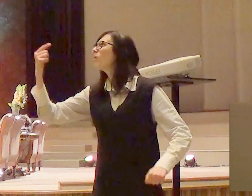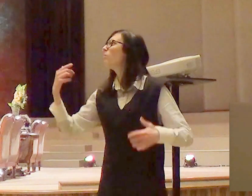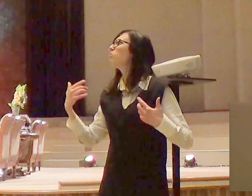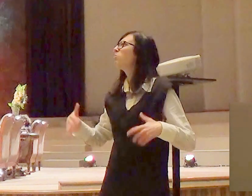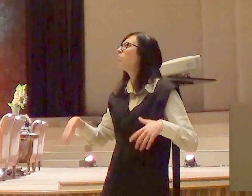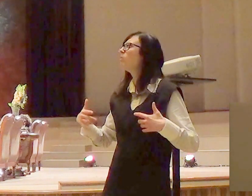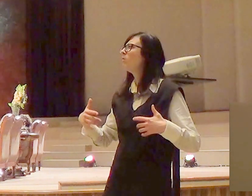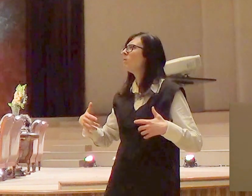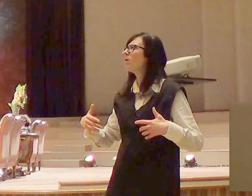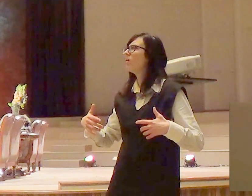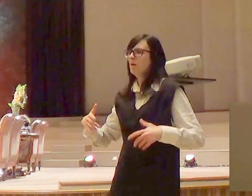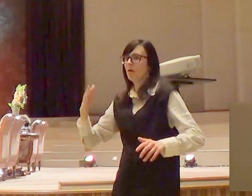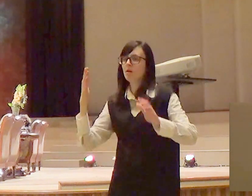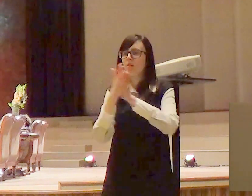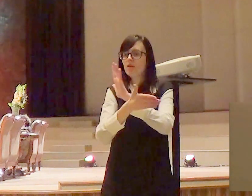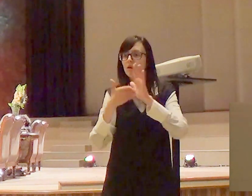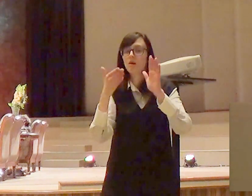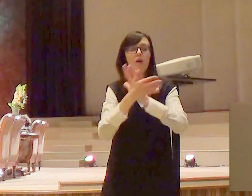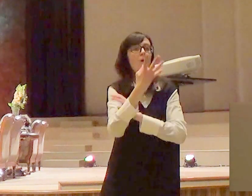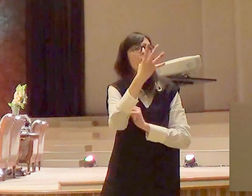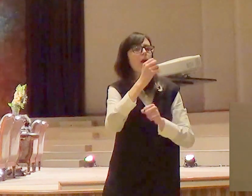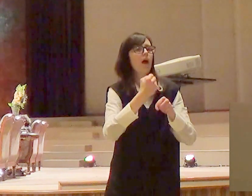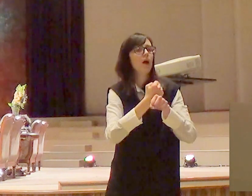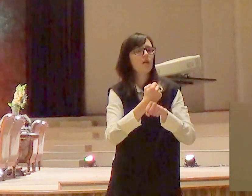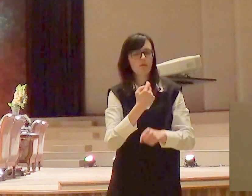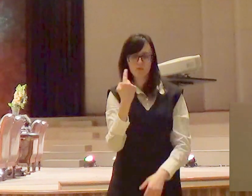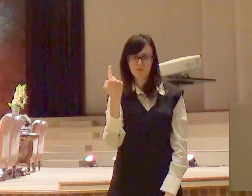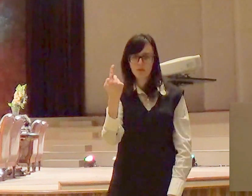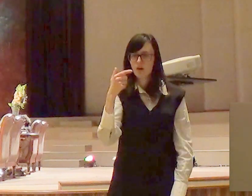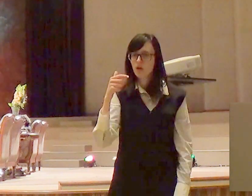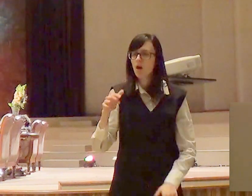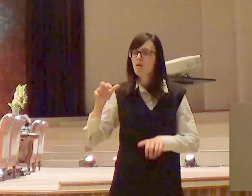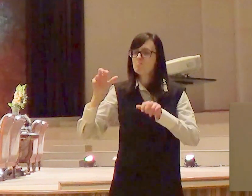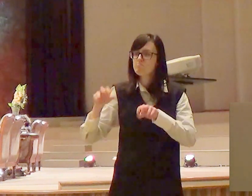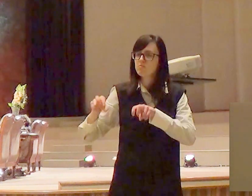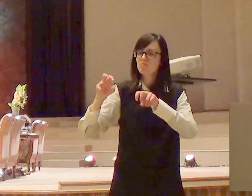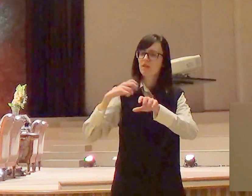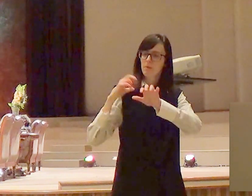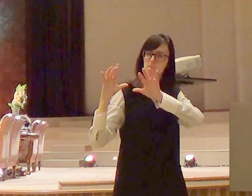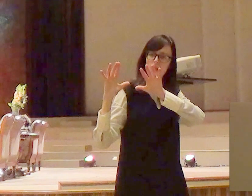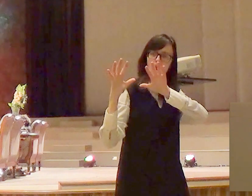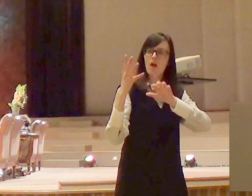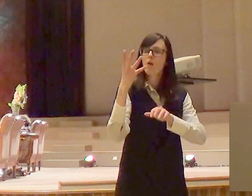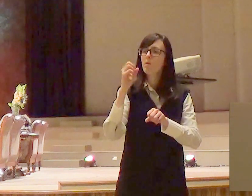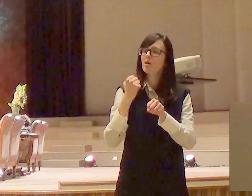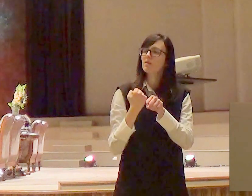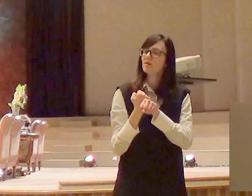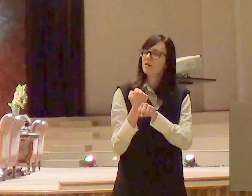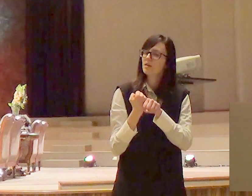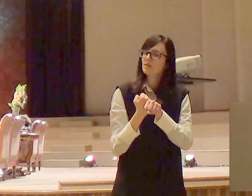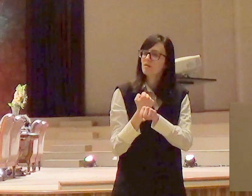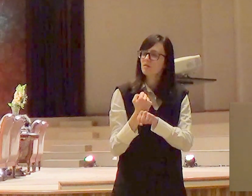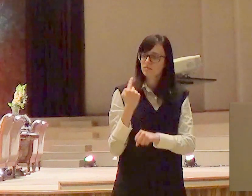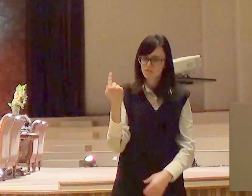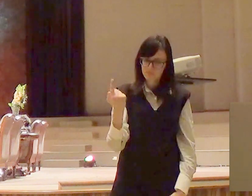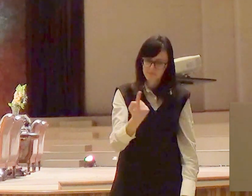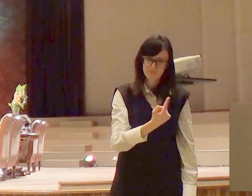no deserto porque eles não estavam preparados a escravidão estava dentro deles e não o senso de liberdade